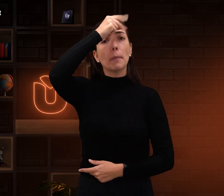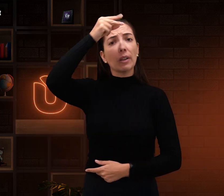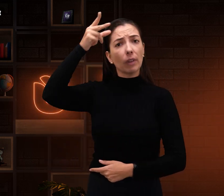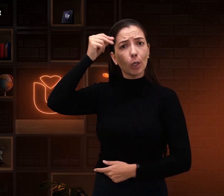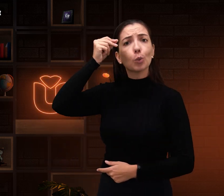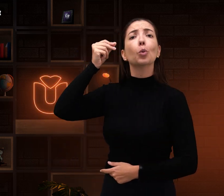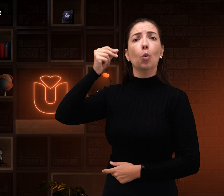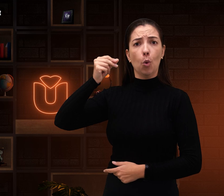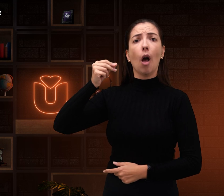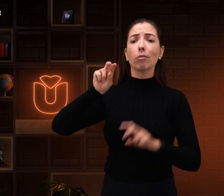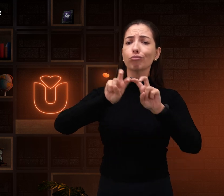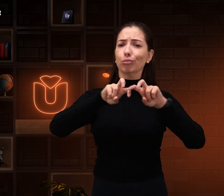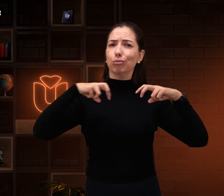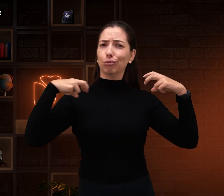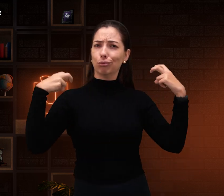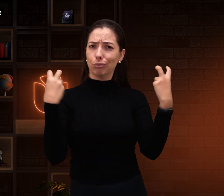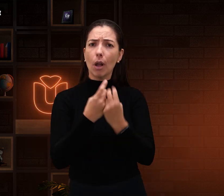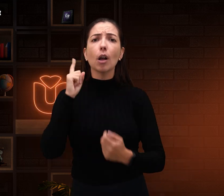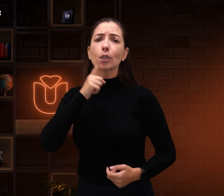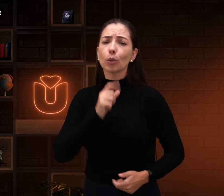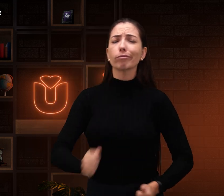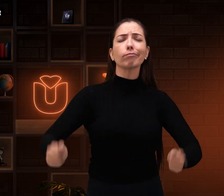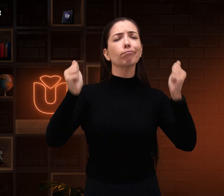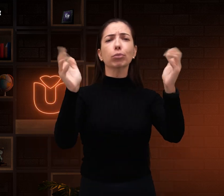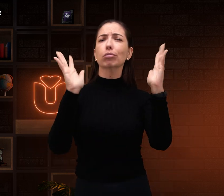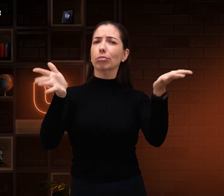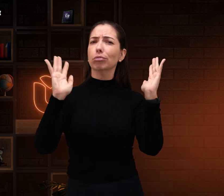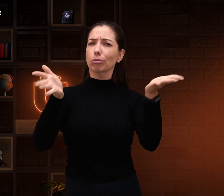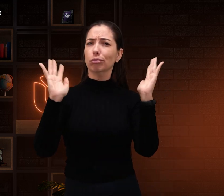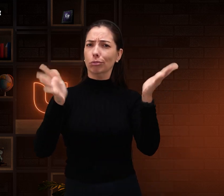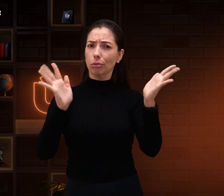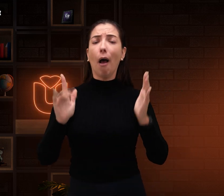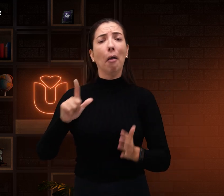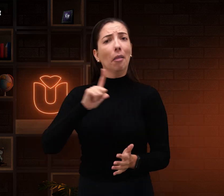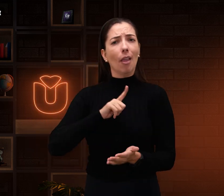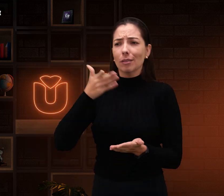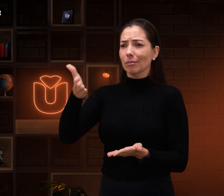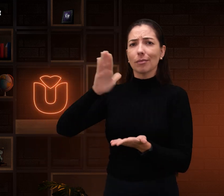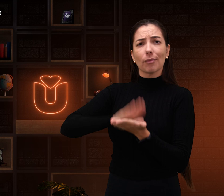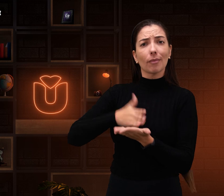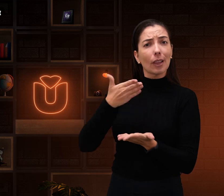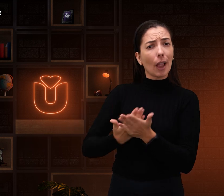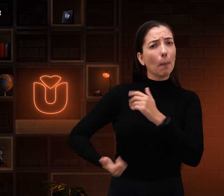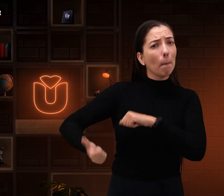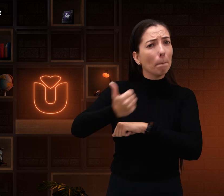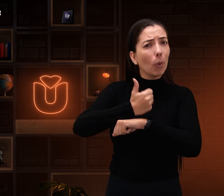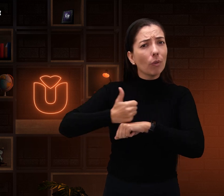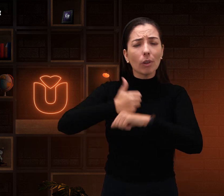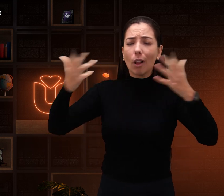dentro dos municípios, dentro de vários lugares, usando a língua de sinais. Por causa da presença do profissional